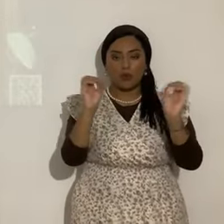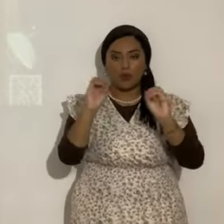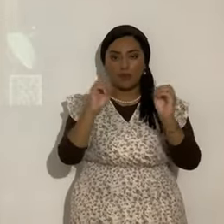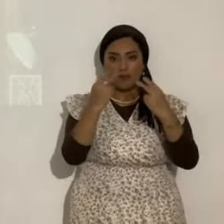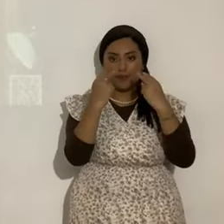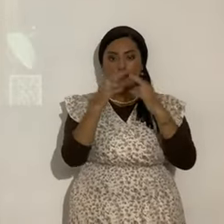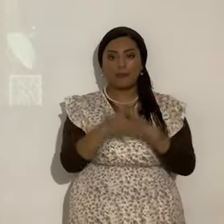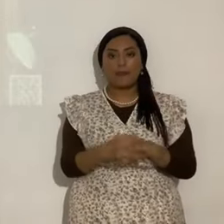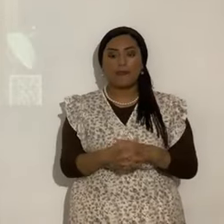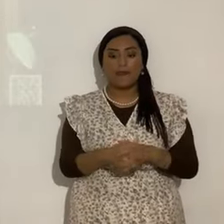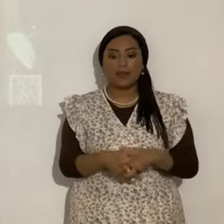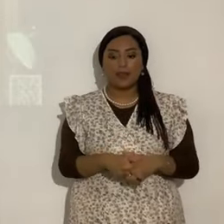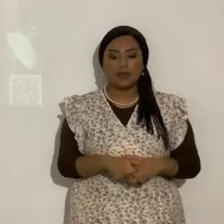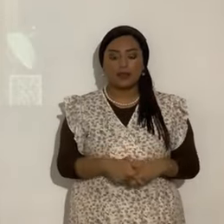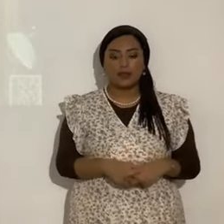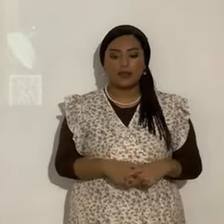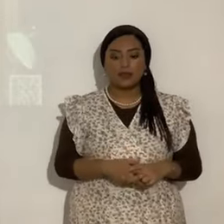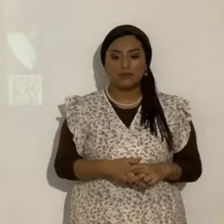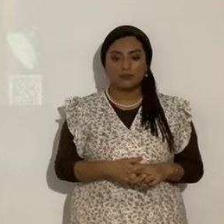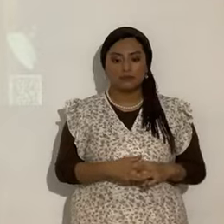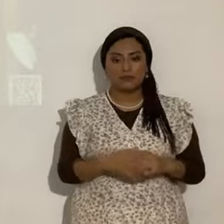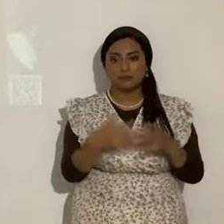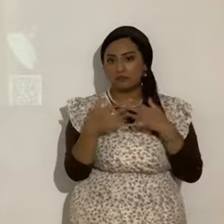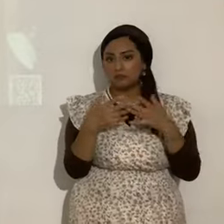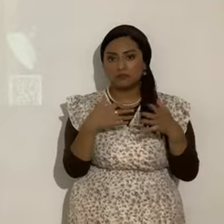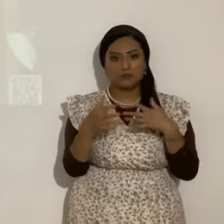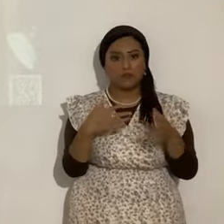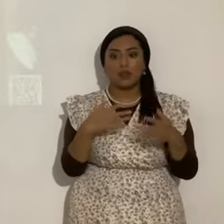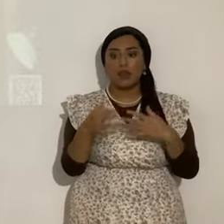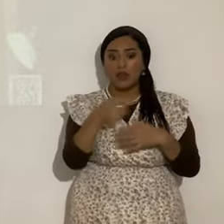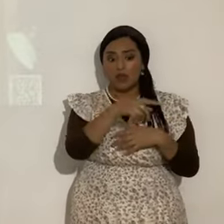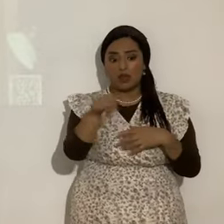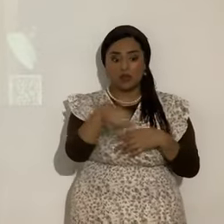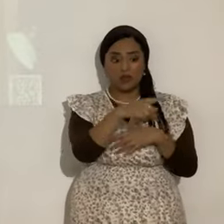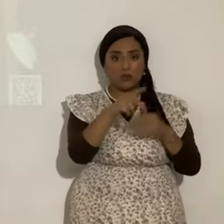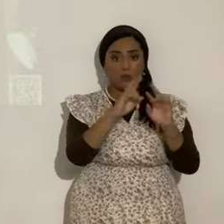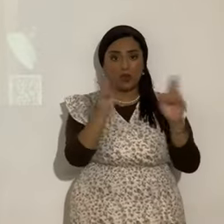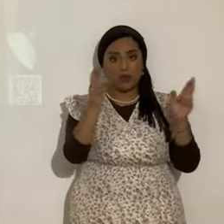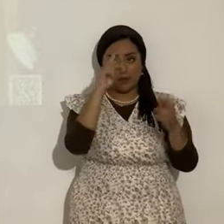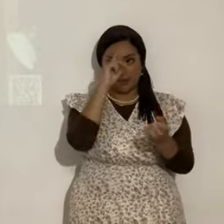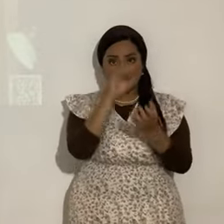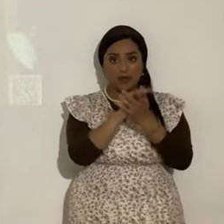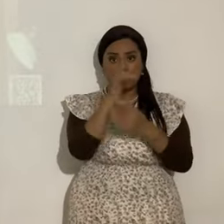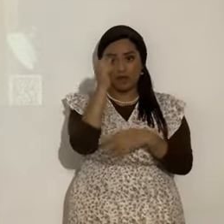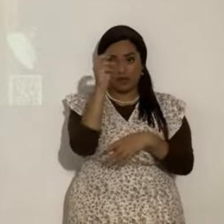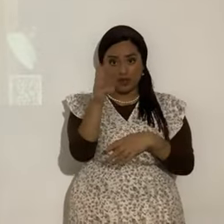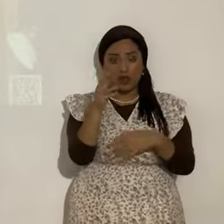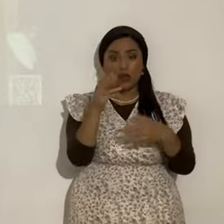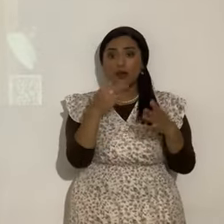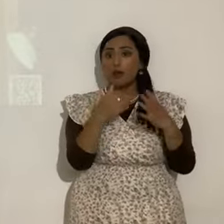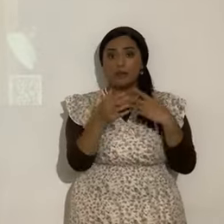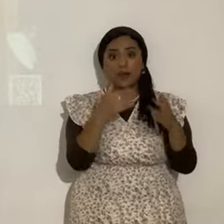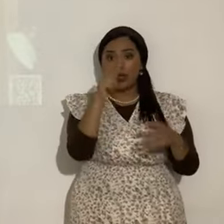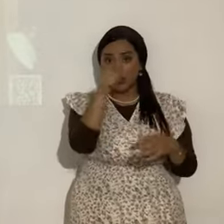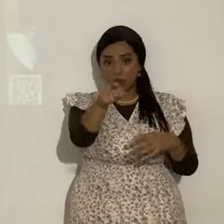gusto. A pesar de que ya habían creído en él. A pesar de que tú ya has creído en él.